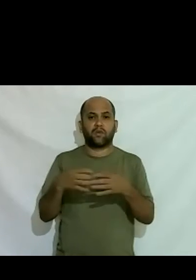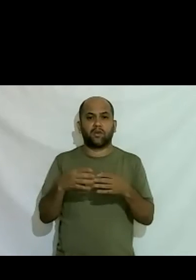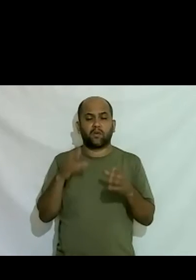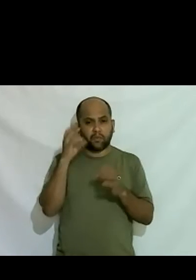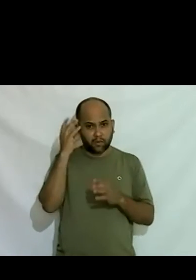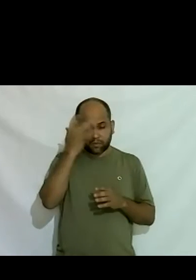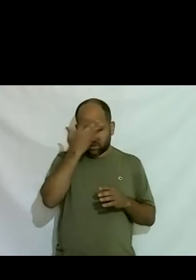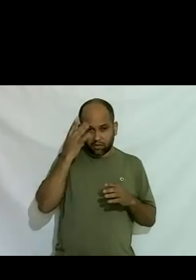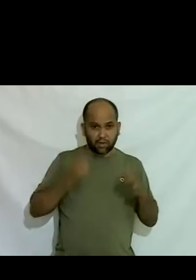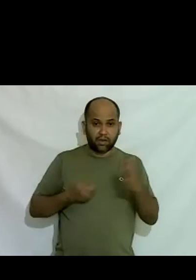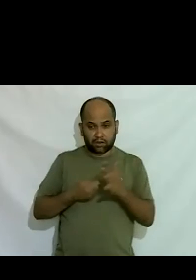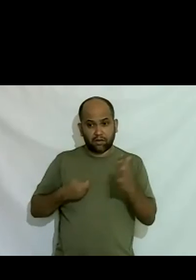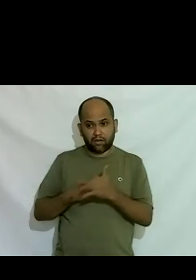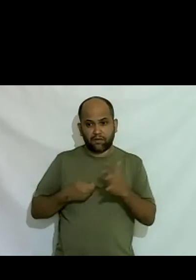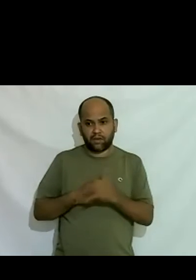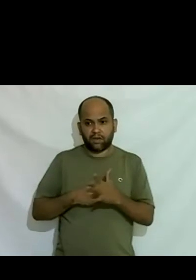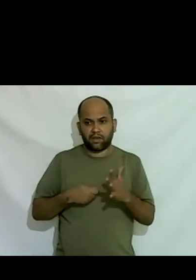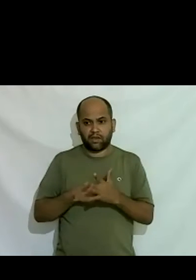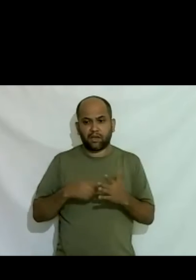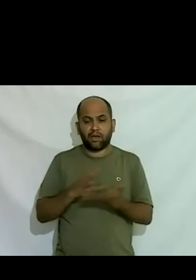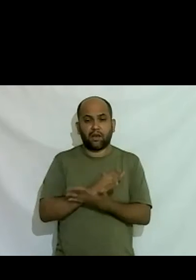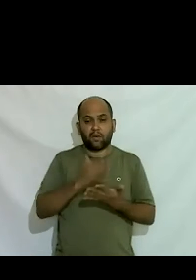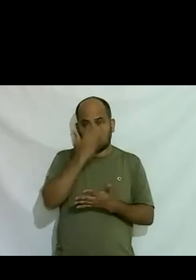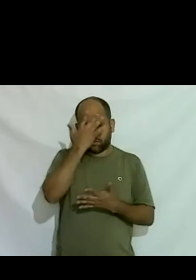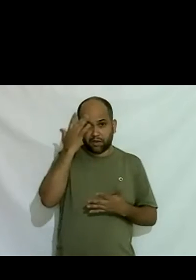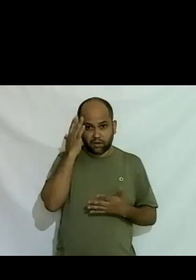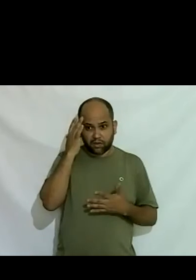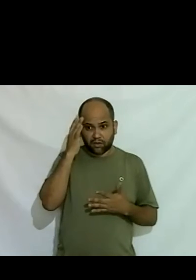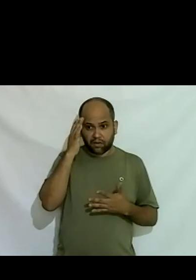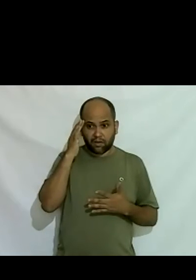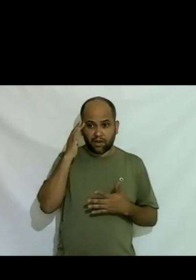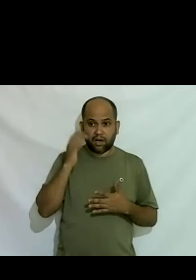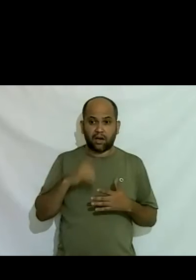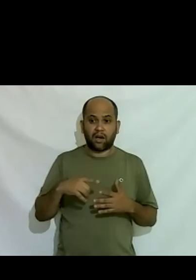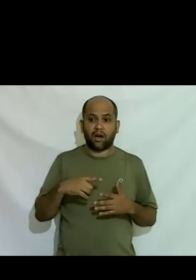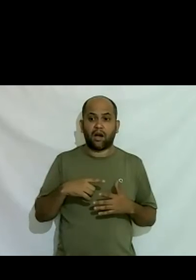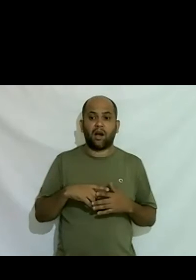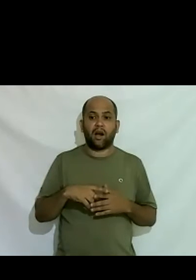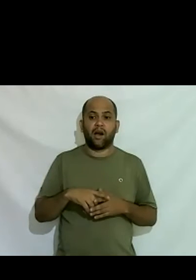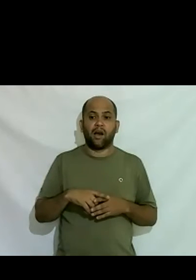ativistas algumas pessoas que eram gestores na época também LGBT